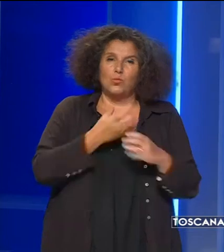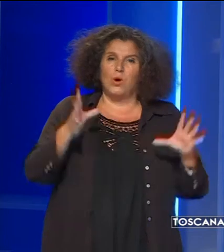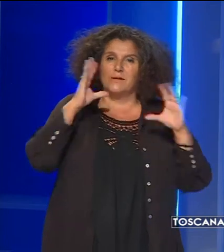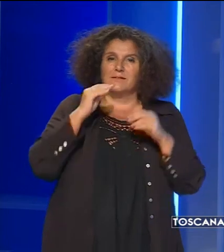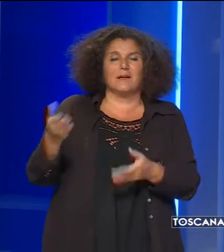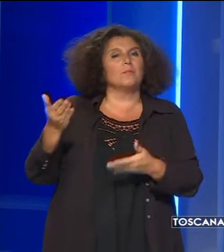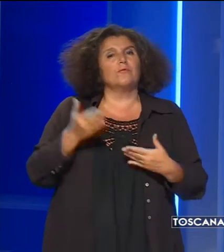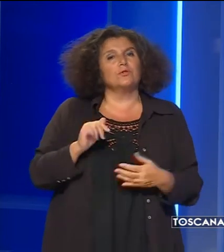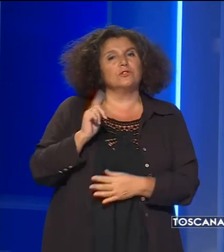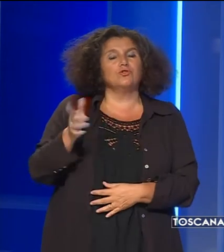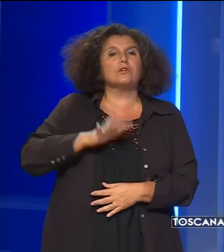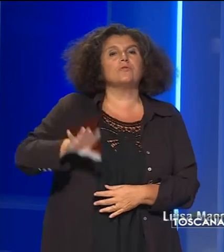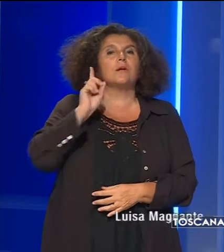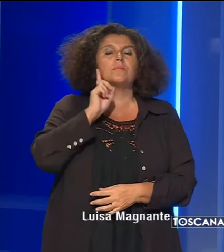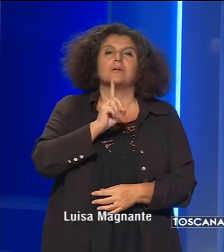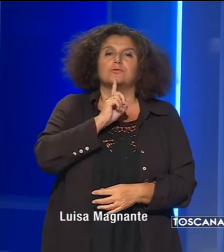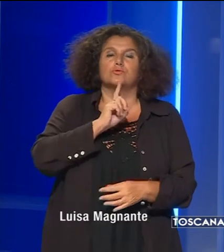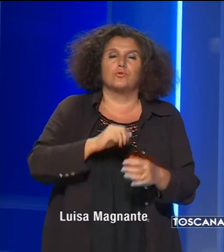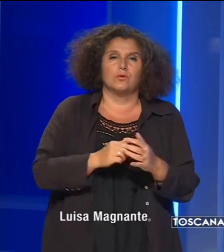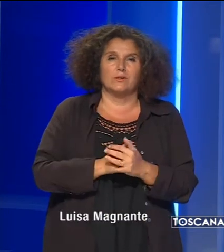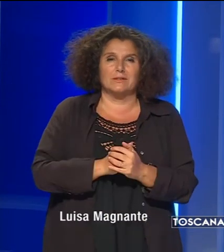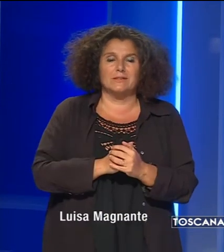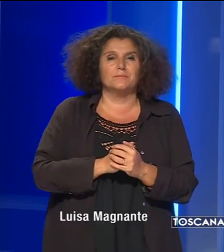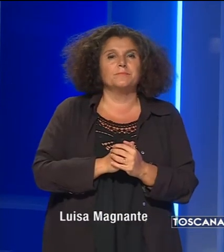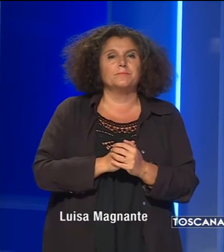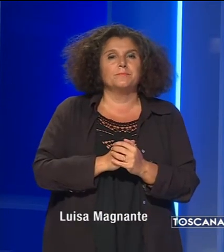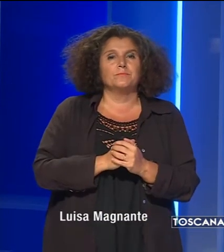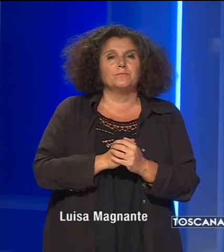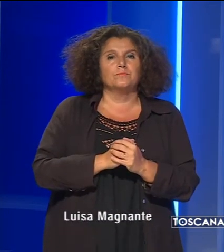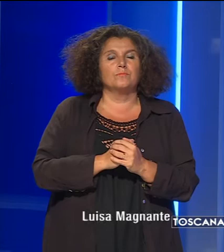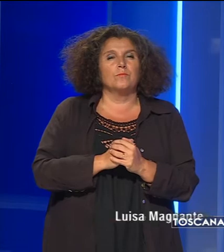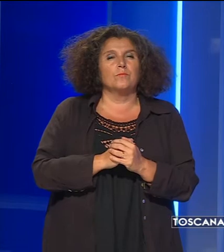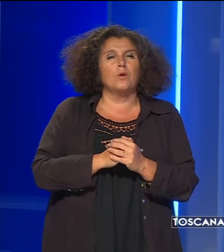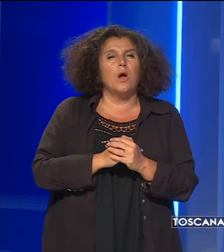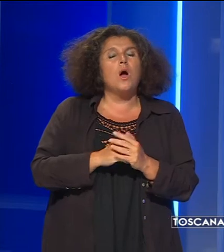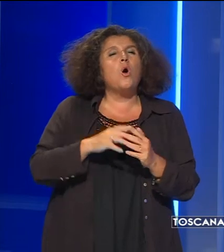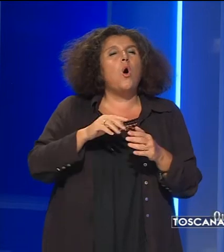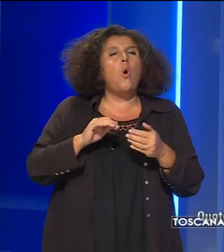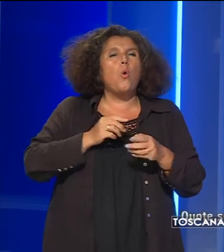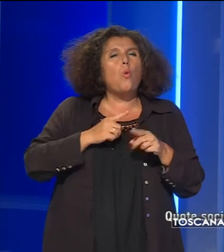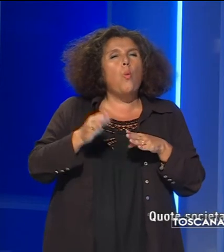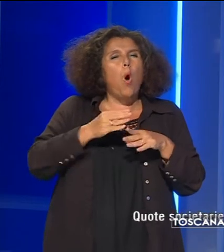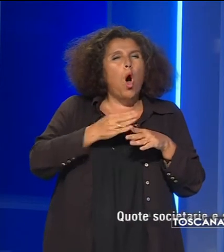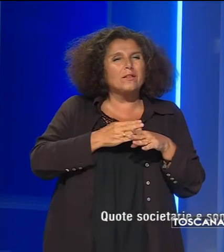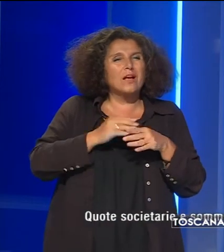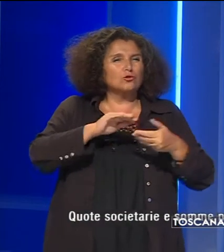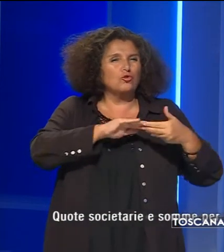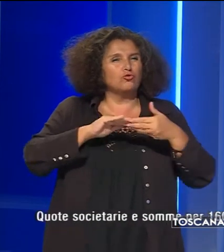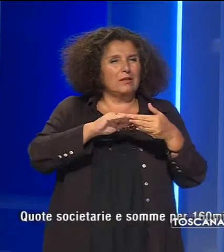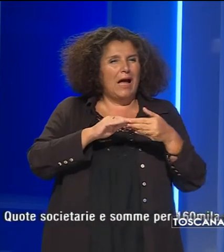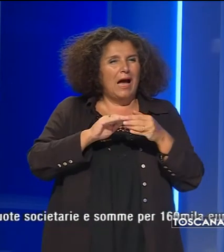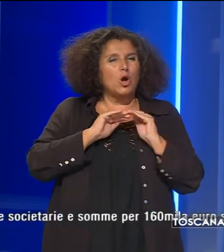Ciao a tutti dalla Tg regionale per sordi. Quote societarie e somme per